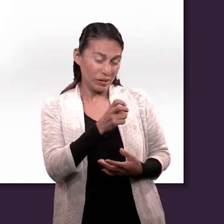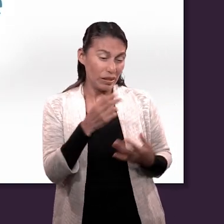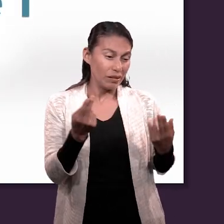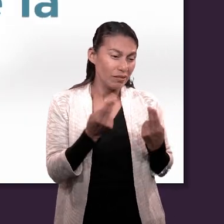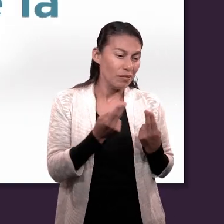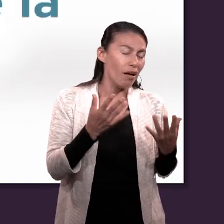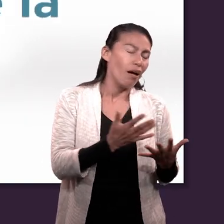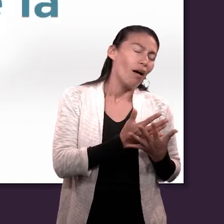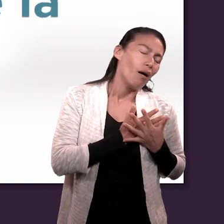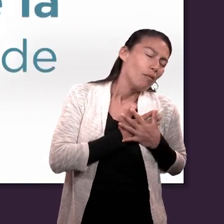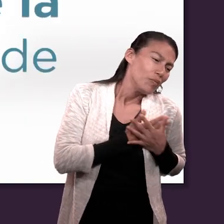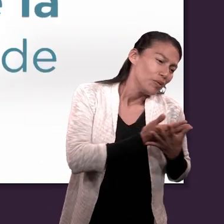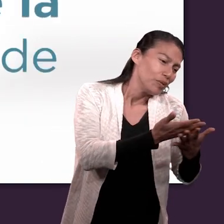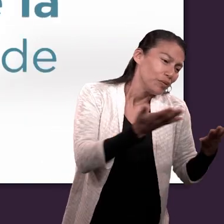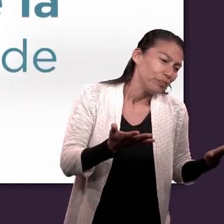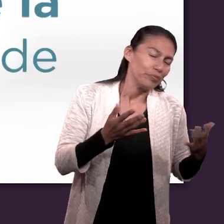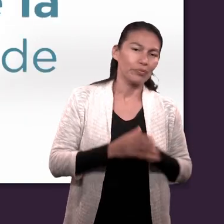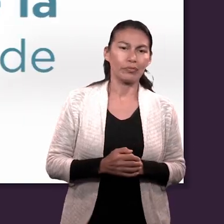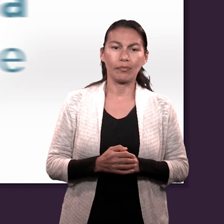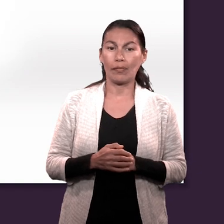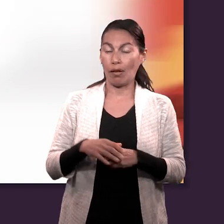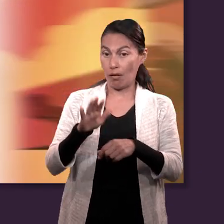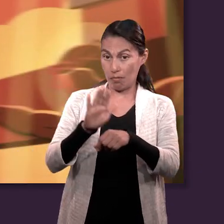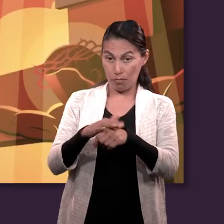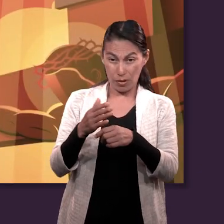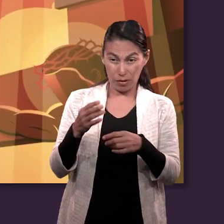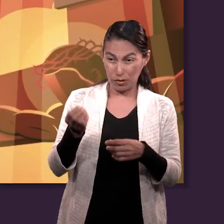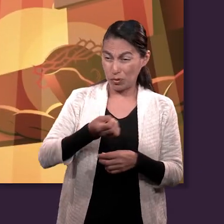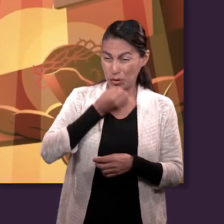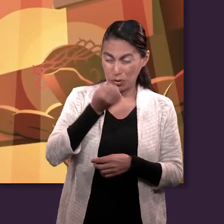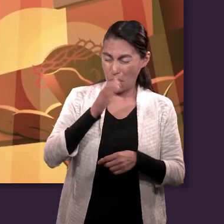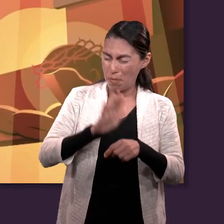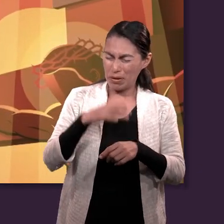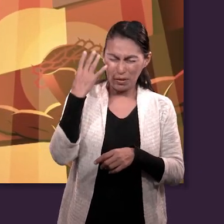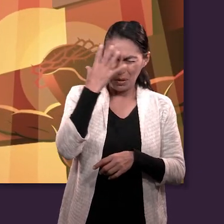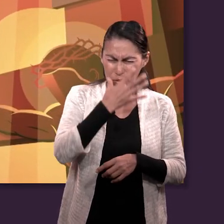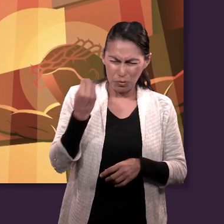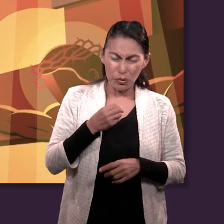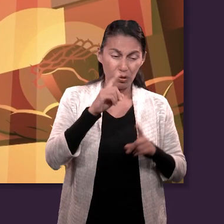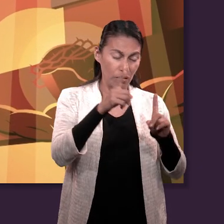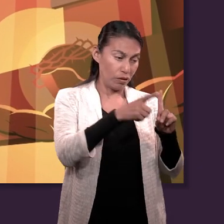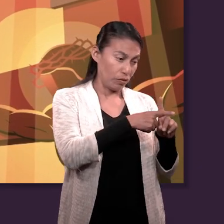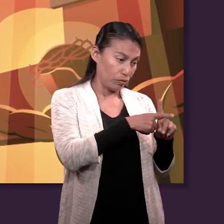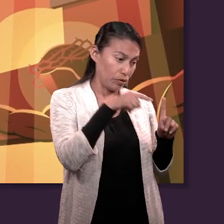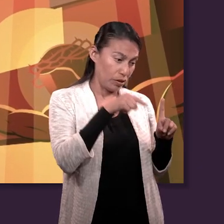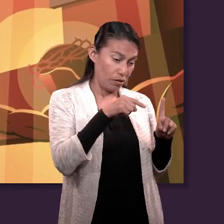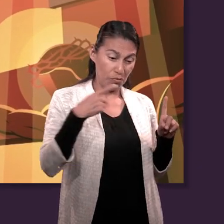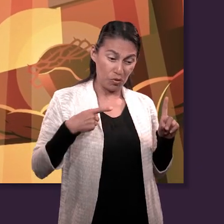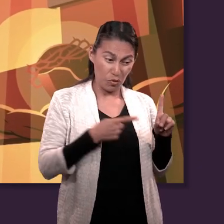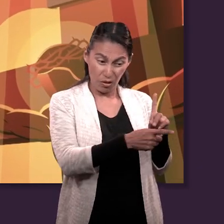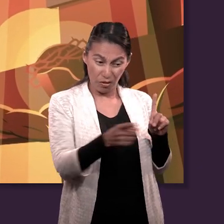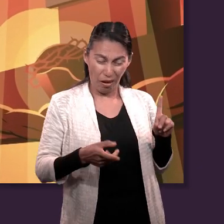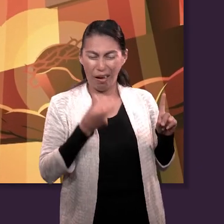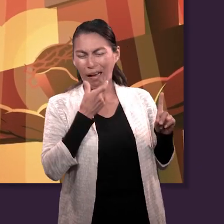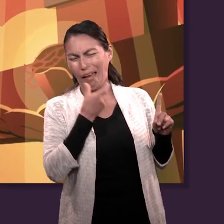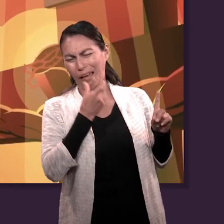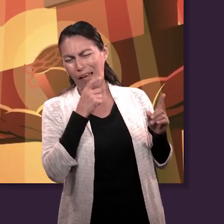memorables de la mansedumbre de Jesús sea su oración en la cruz, por los que lo crucificaron y ahora se burlaban de él.